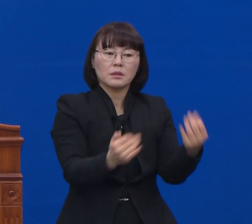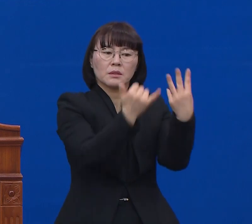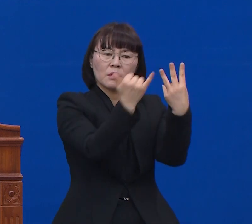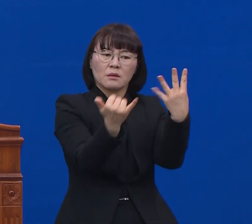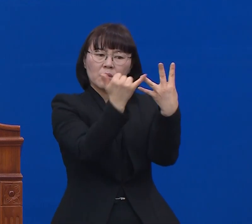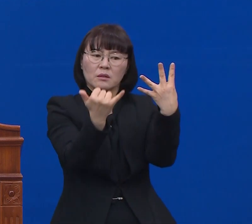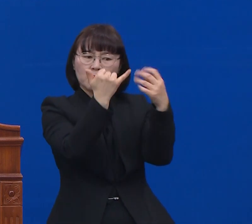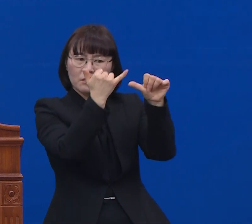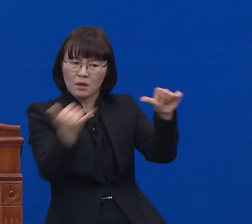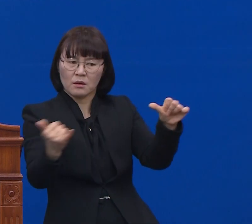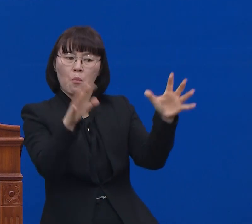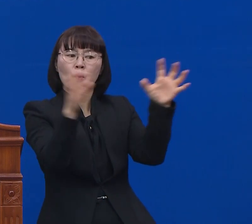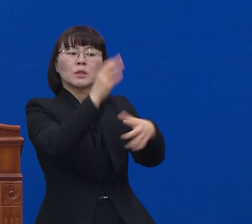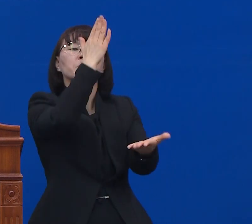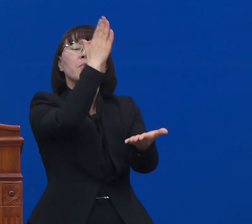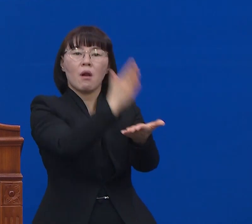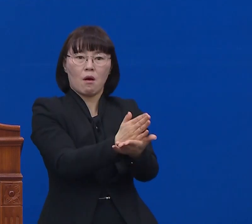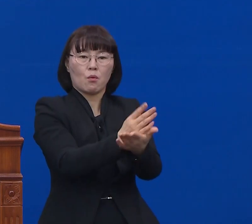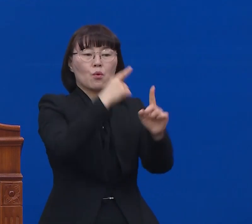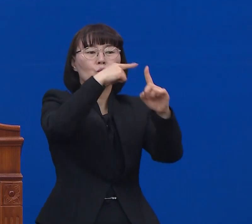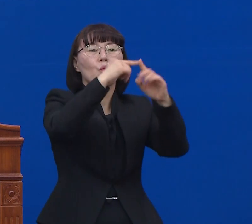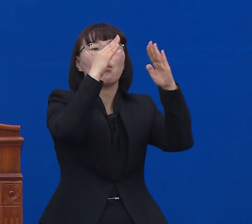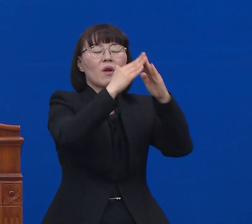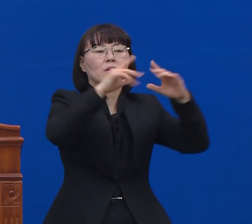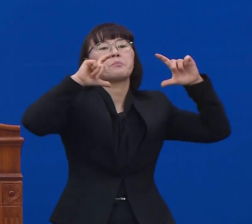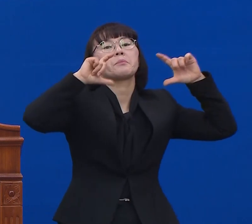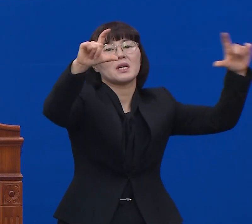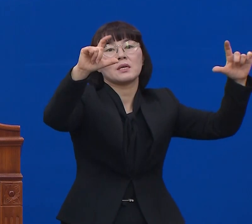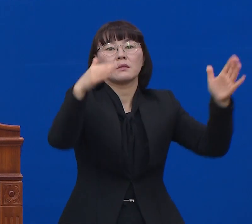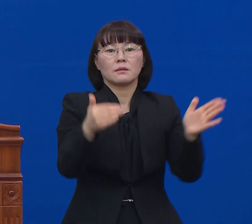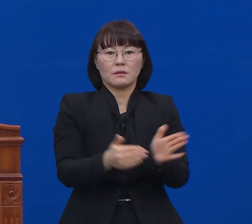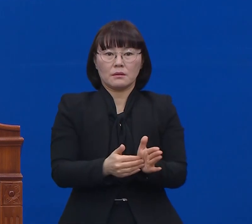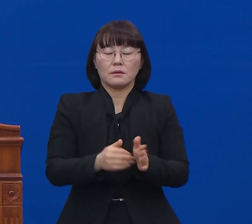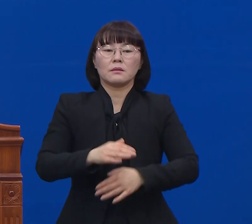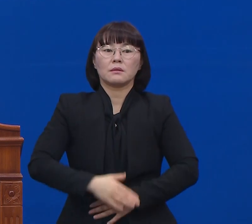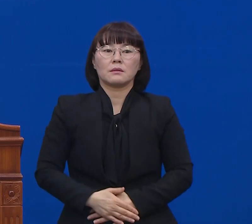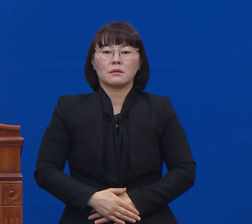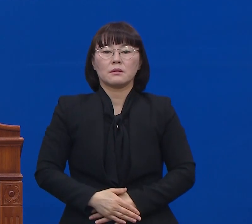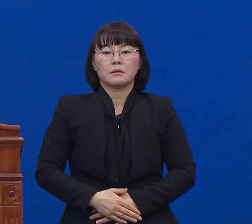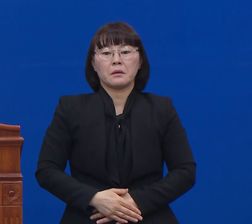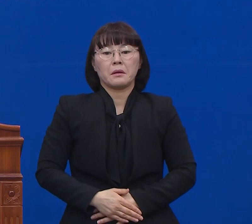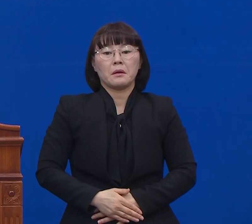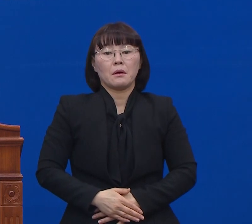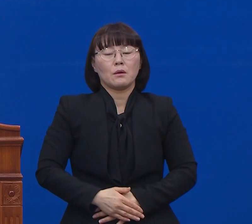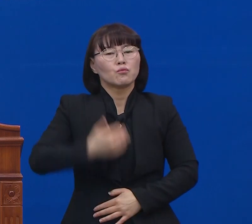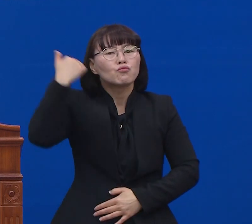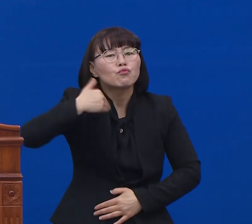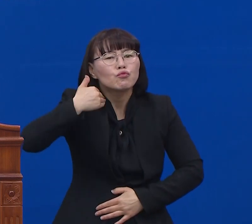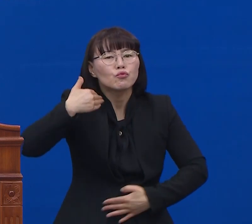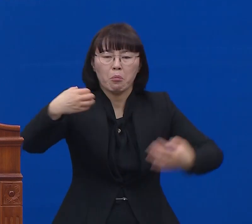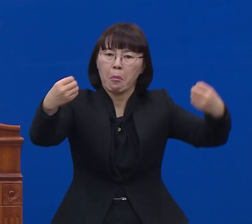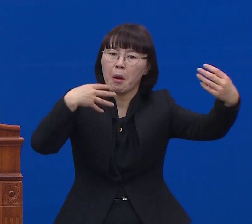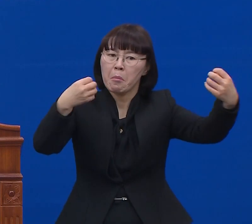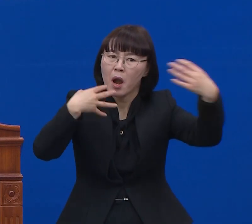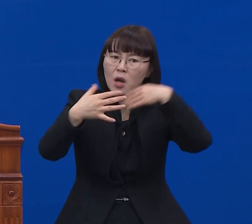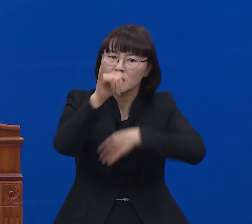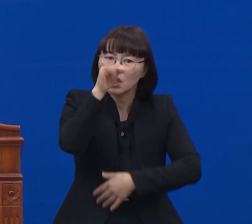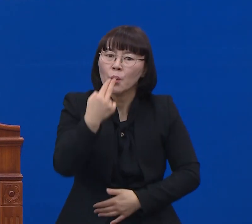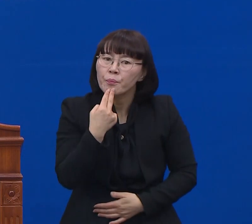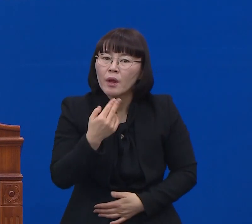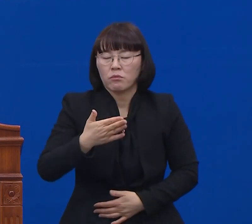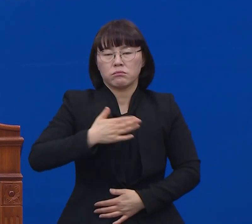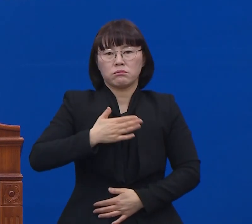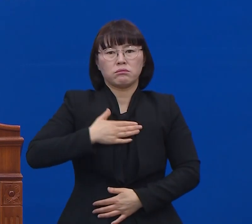하지 말라고 이미 전달이 되어 있는 문제이기 때문에 일부에서 그런 얘기가 있었는지는 모르겠습니다.